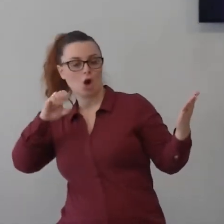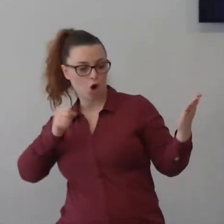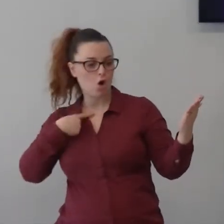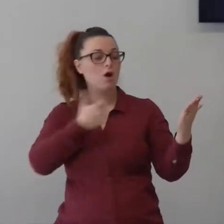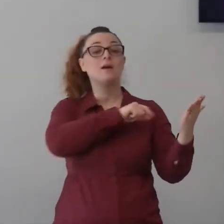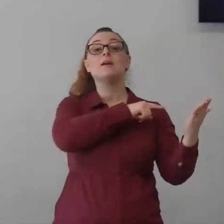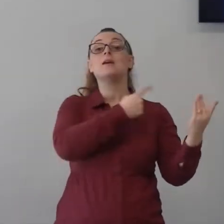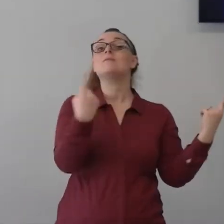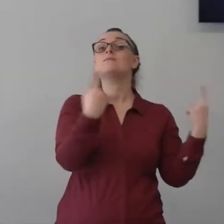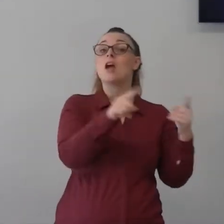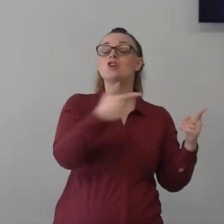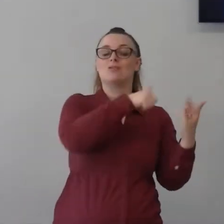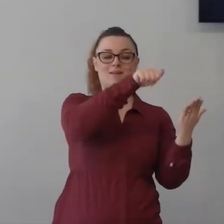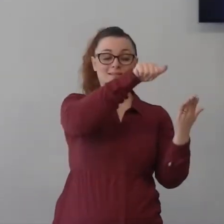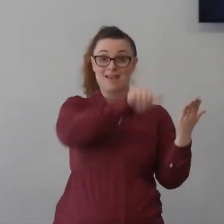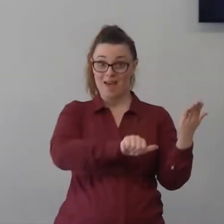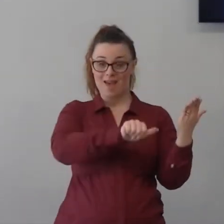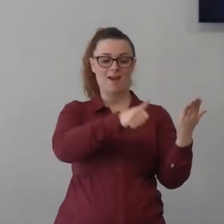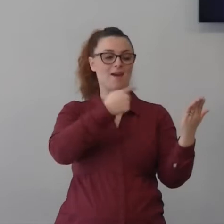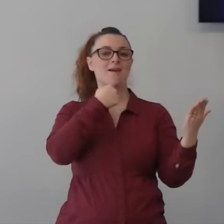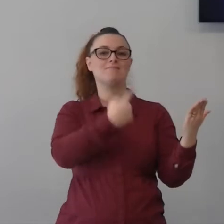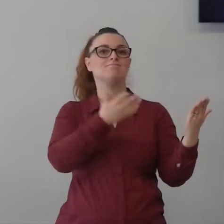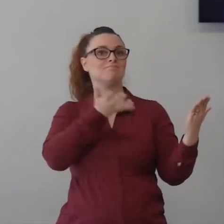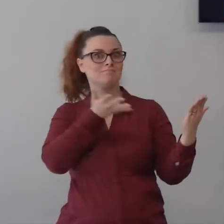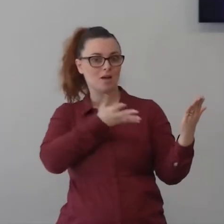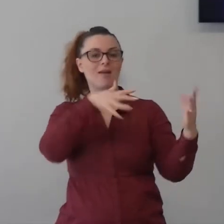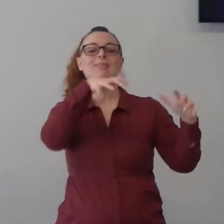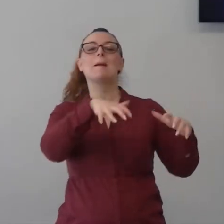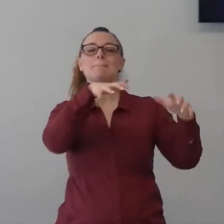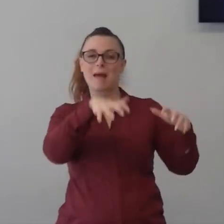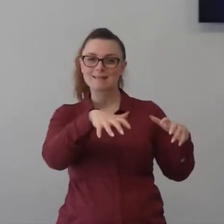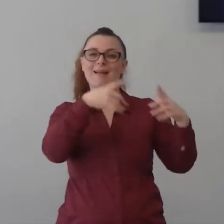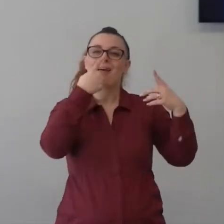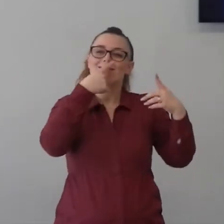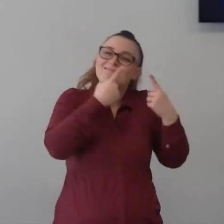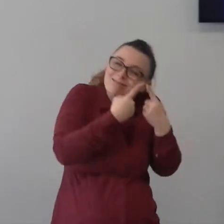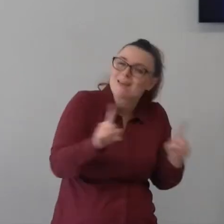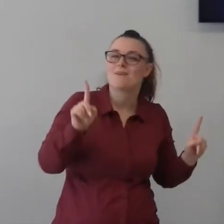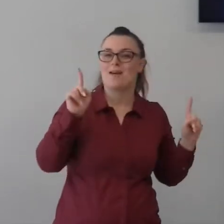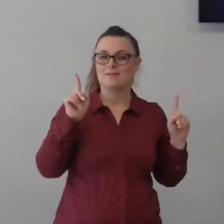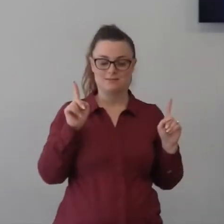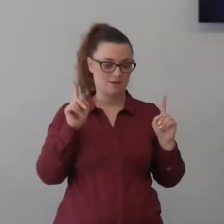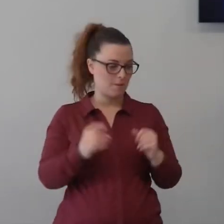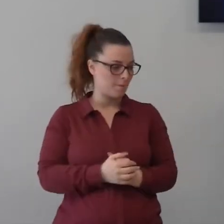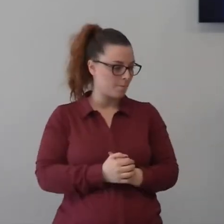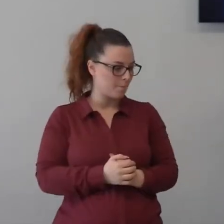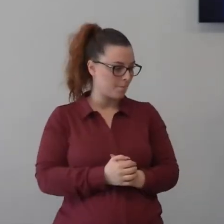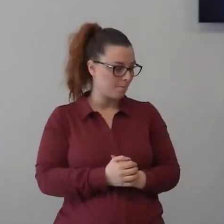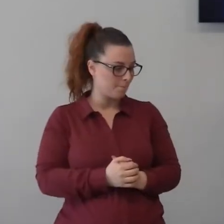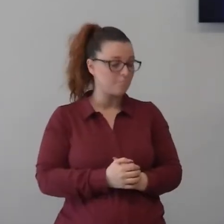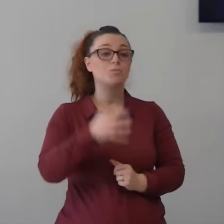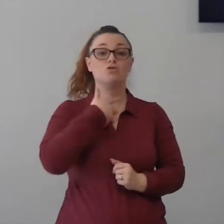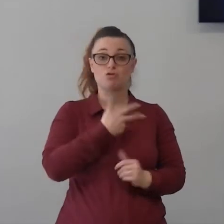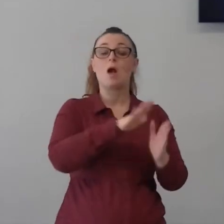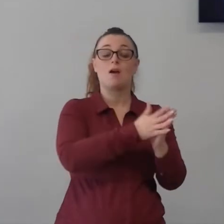capitolo 6 di Marco per cui c una seconda tempesta è una tempesta un po' differente e è presente in due